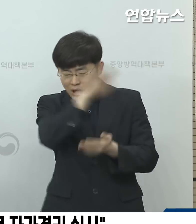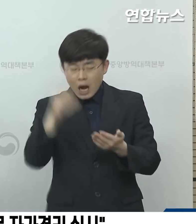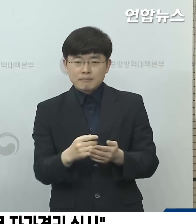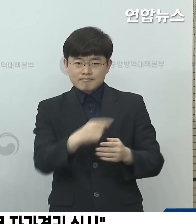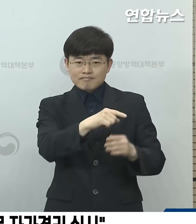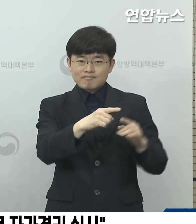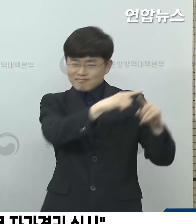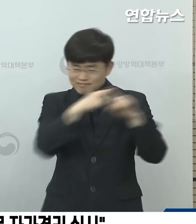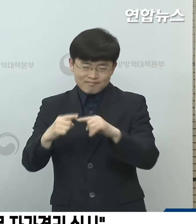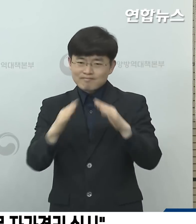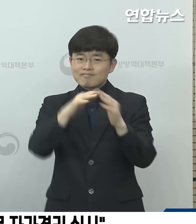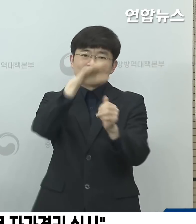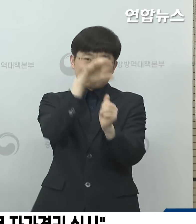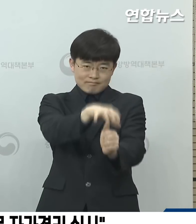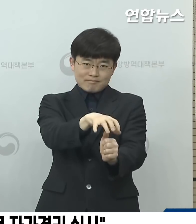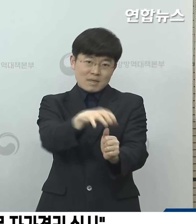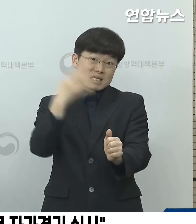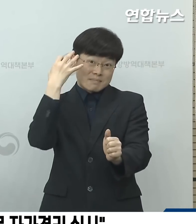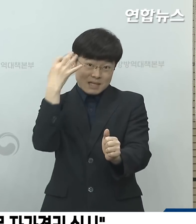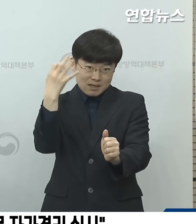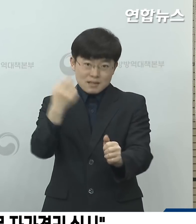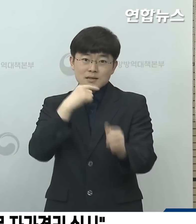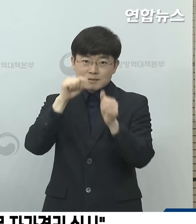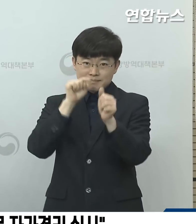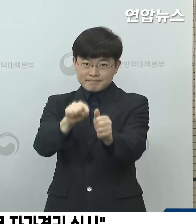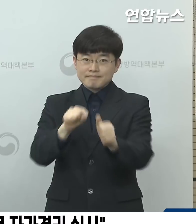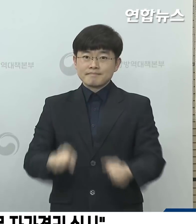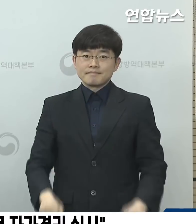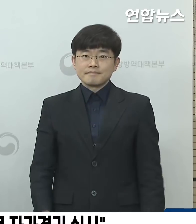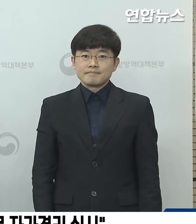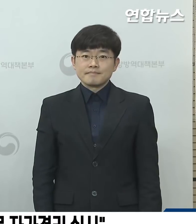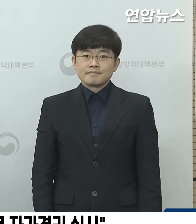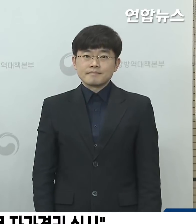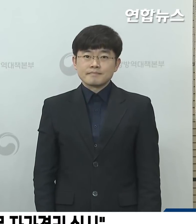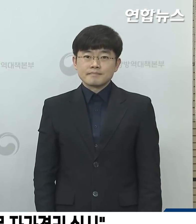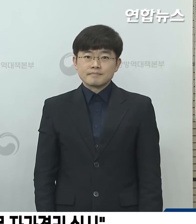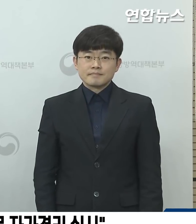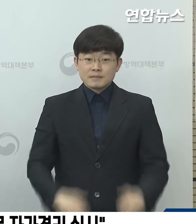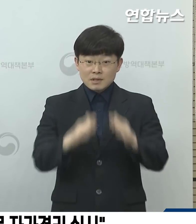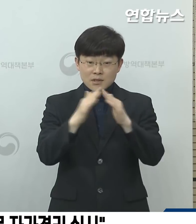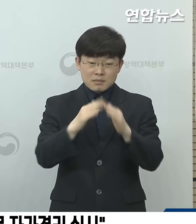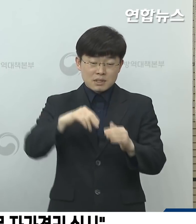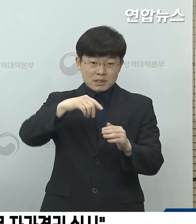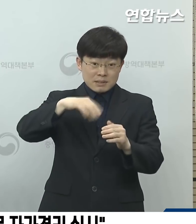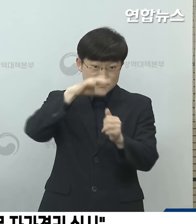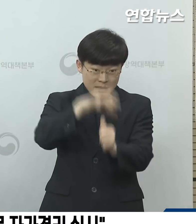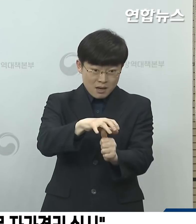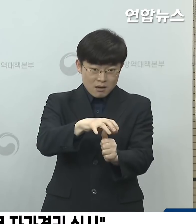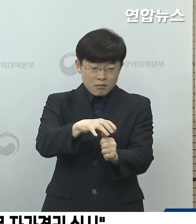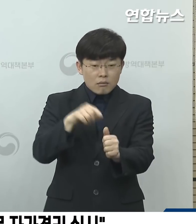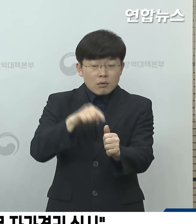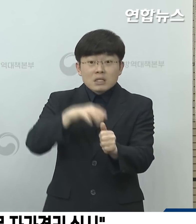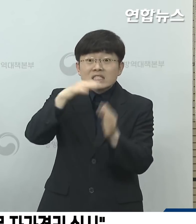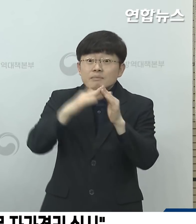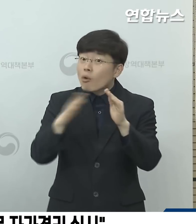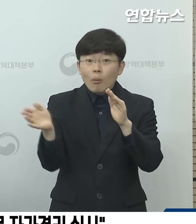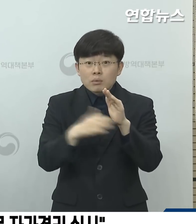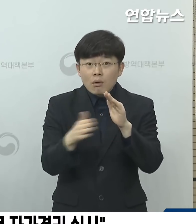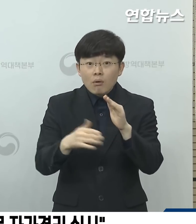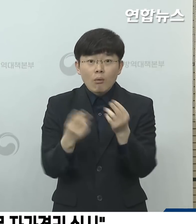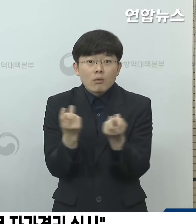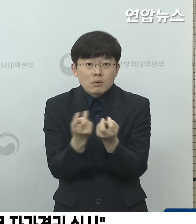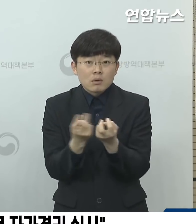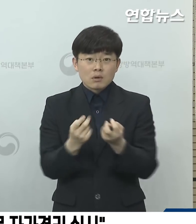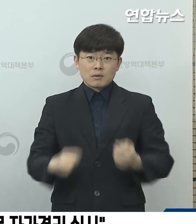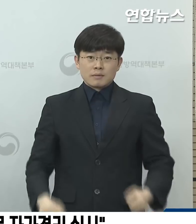원칙적으로 자가격리를 실시하게 됩니다. 자가격리를 위한 거주지 등이 없거나 적절치